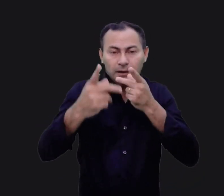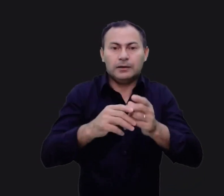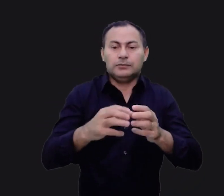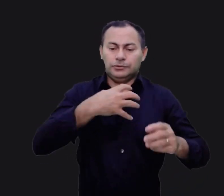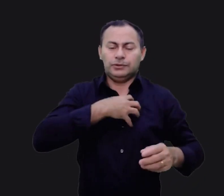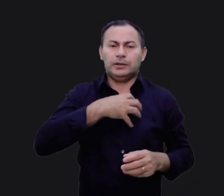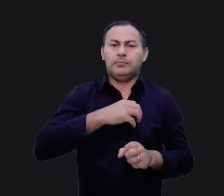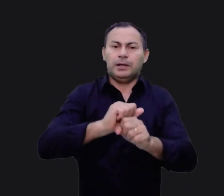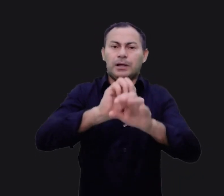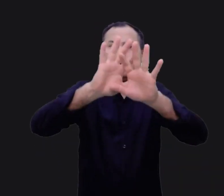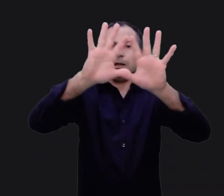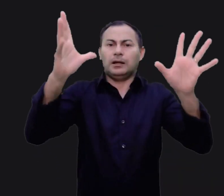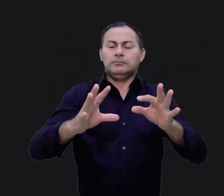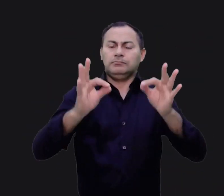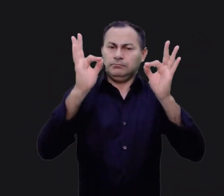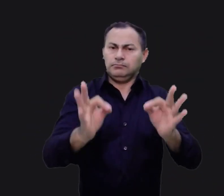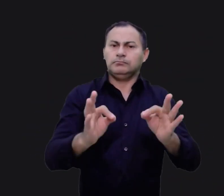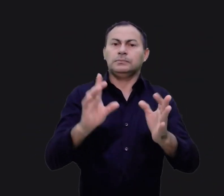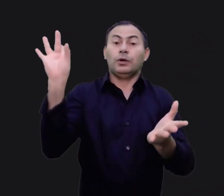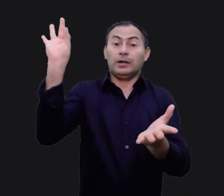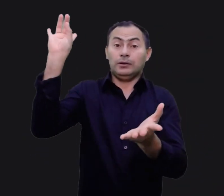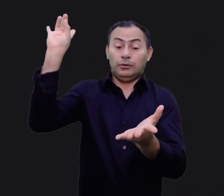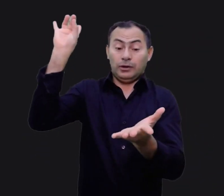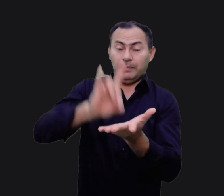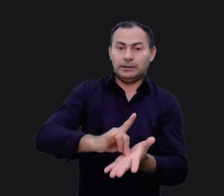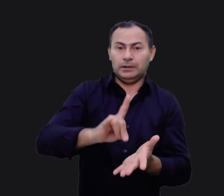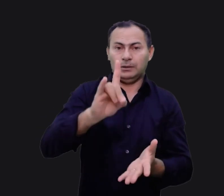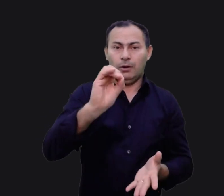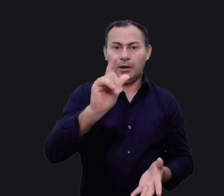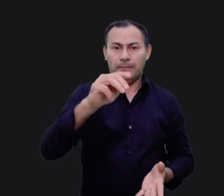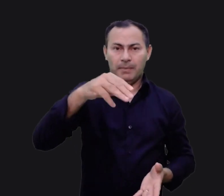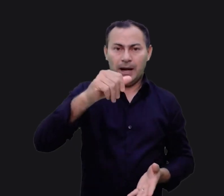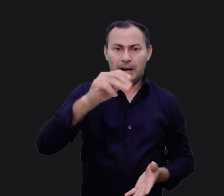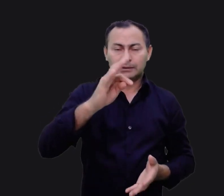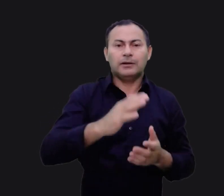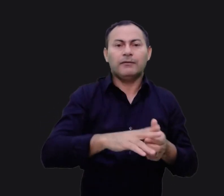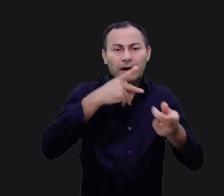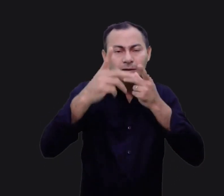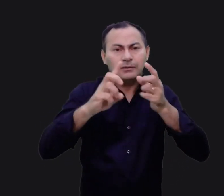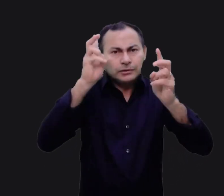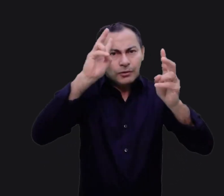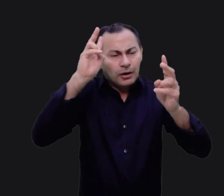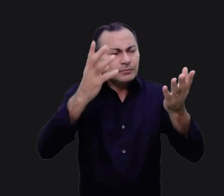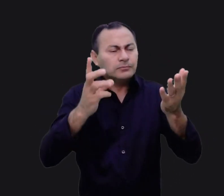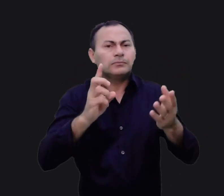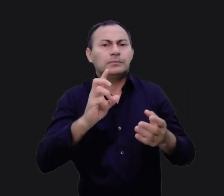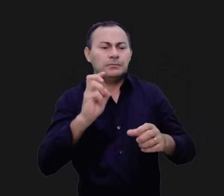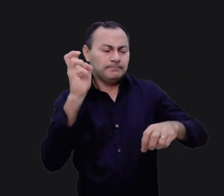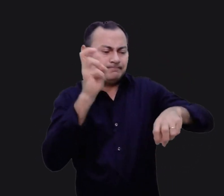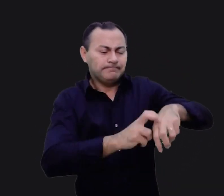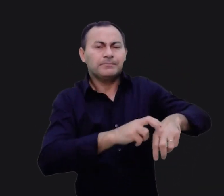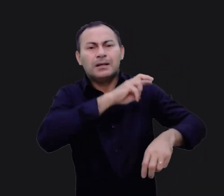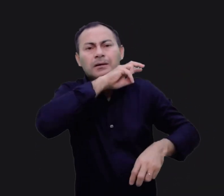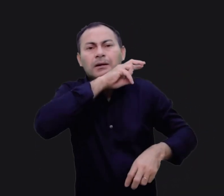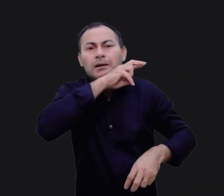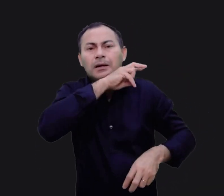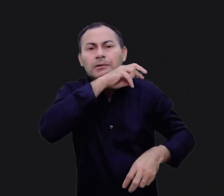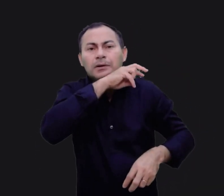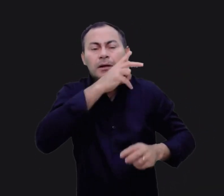declarou de maneira tão clara e dogmática, fazendo menção da história das picadas das serpentes e de como as pessoas deveriam apenas olhar